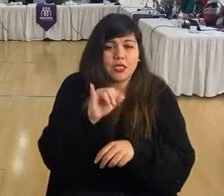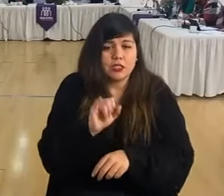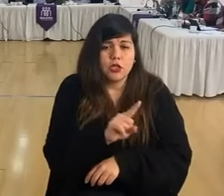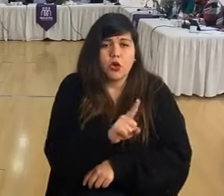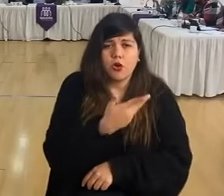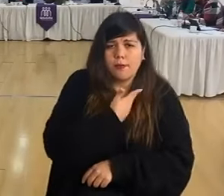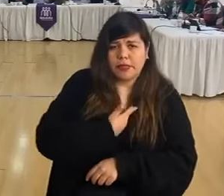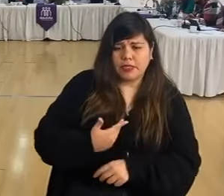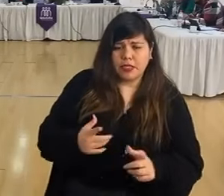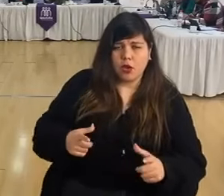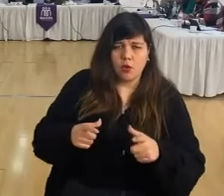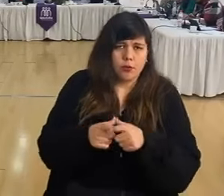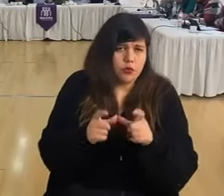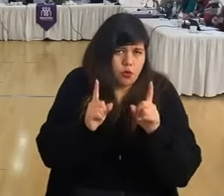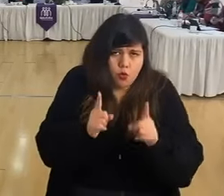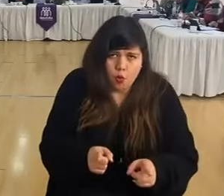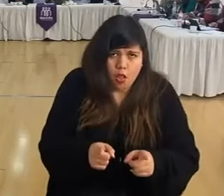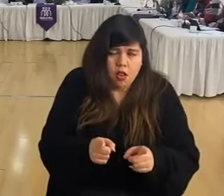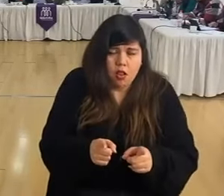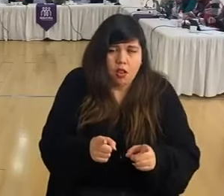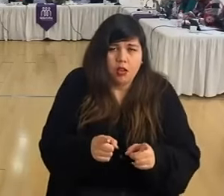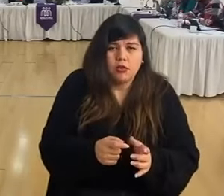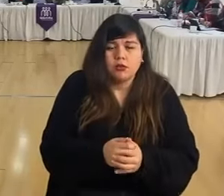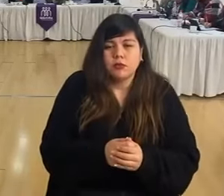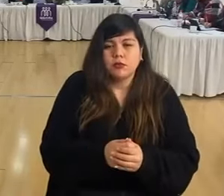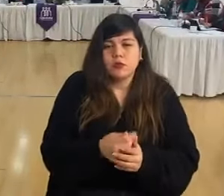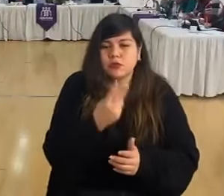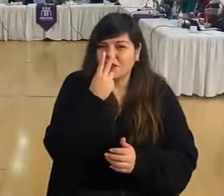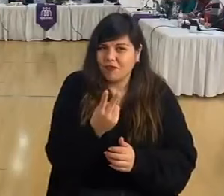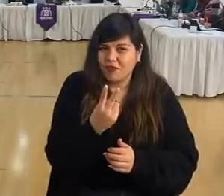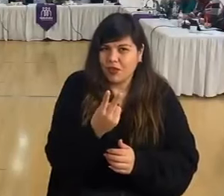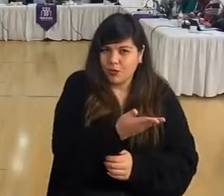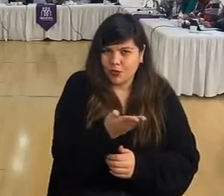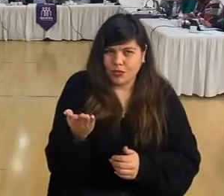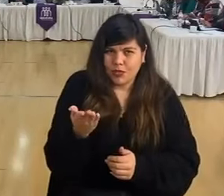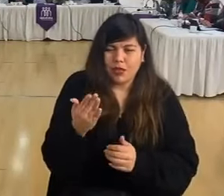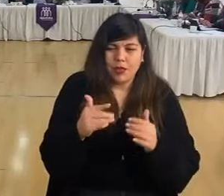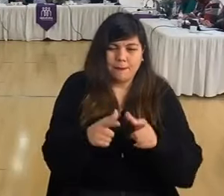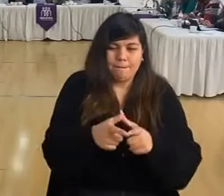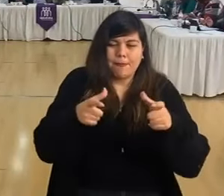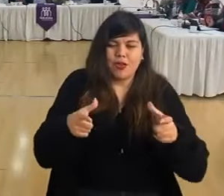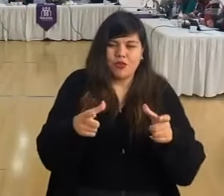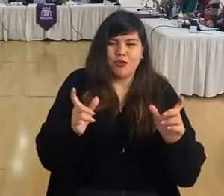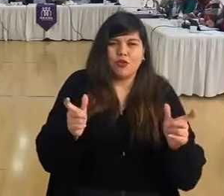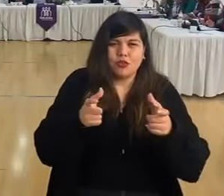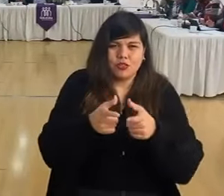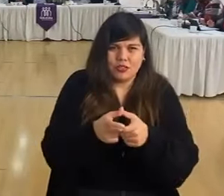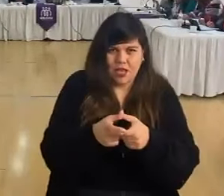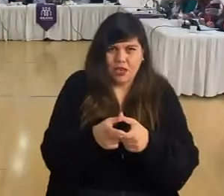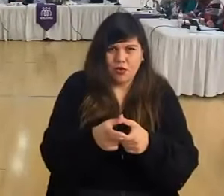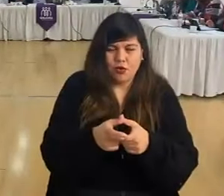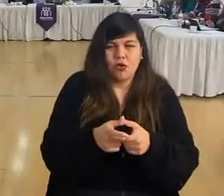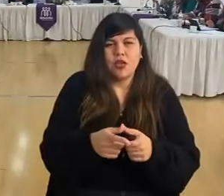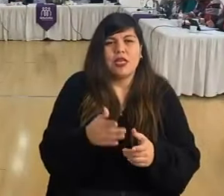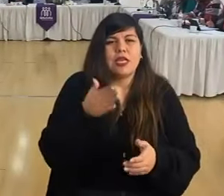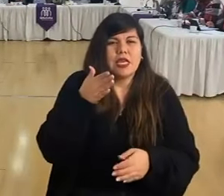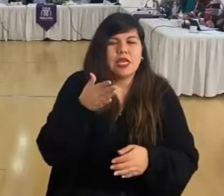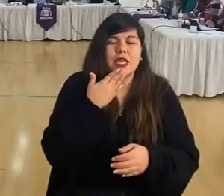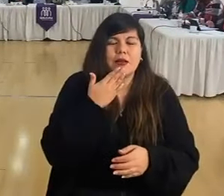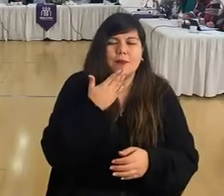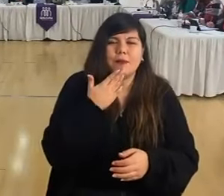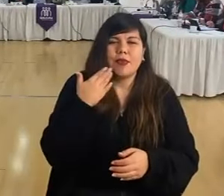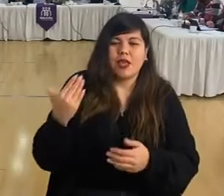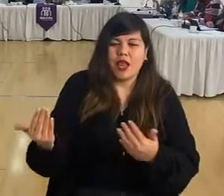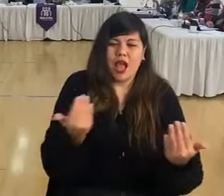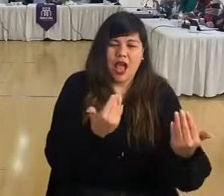presidentes de una comisión y como pueden ver, la mayoría de este consejo es parte de todas las comisiones y las asistencias de cada